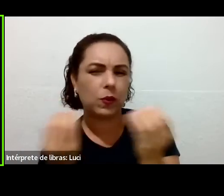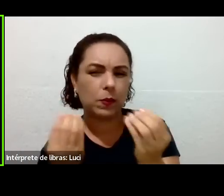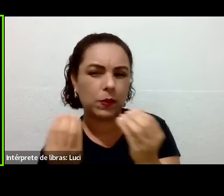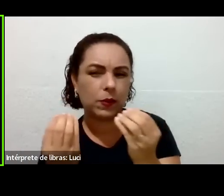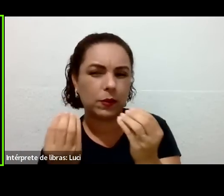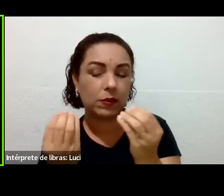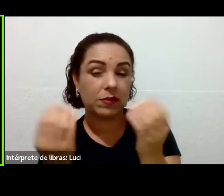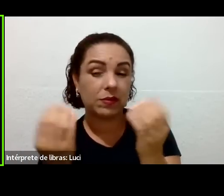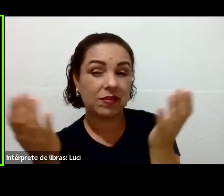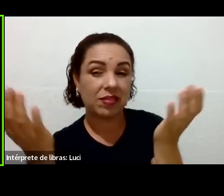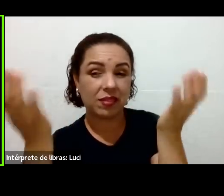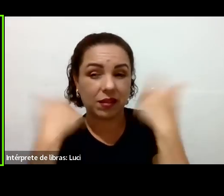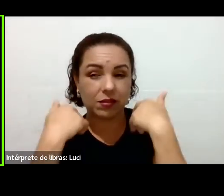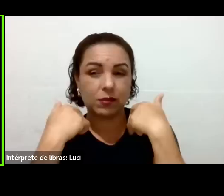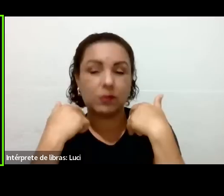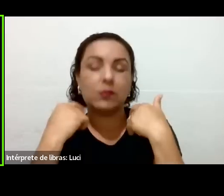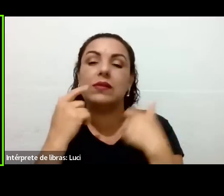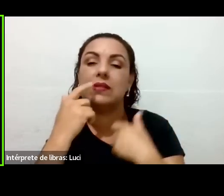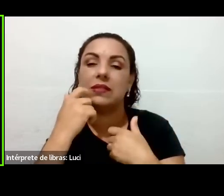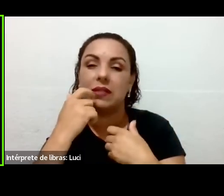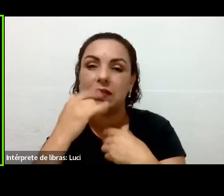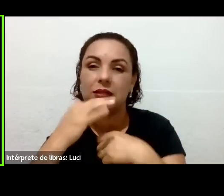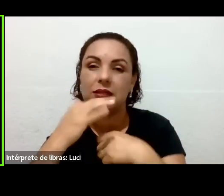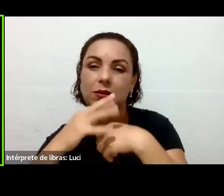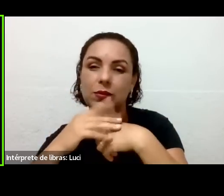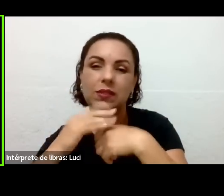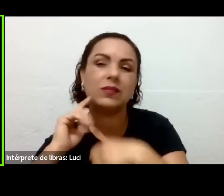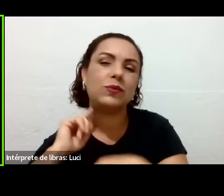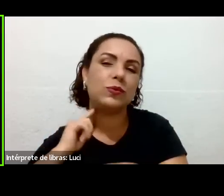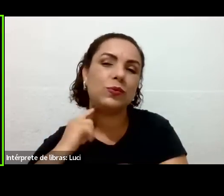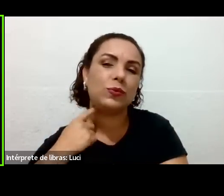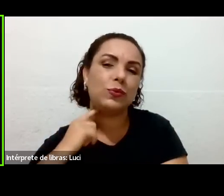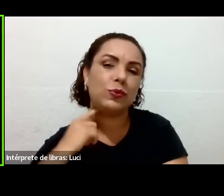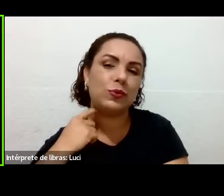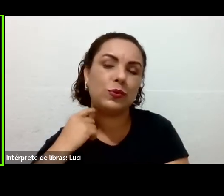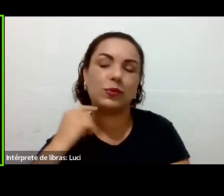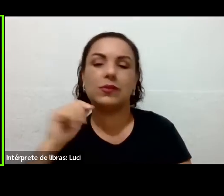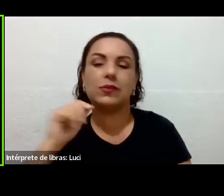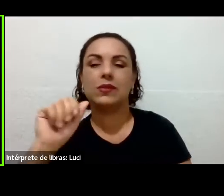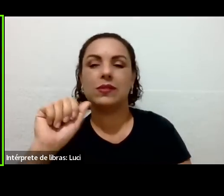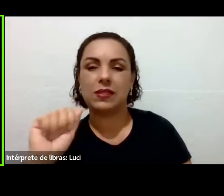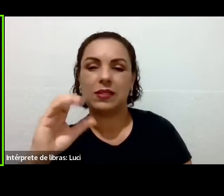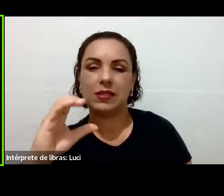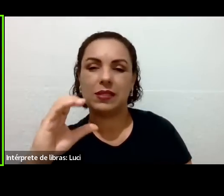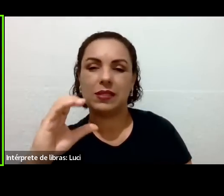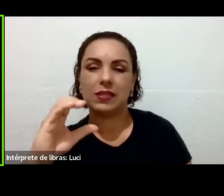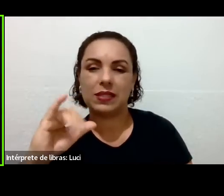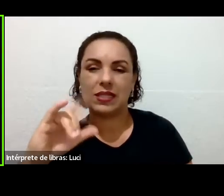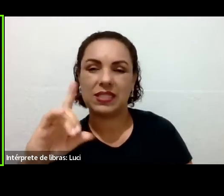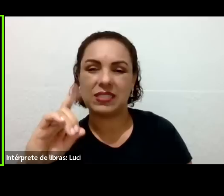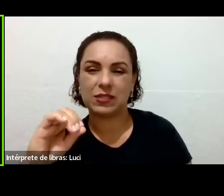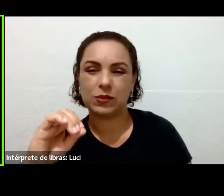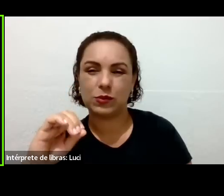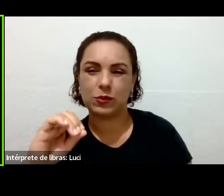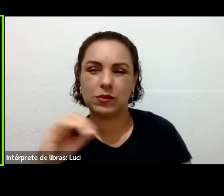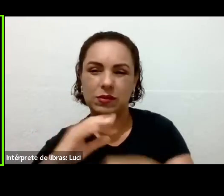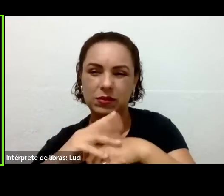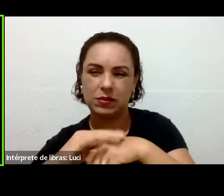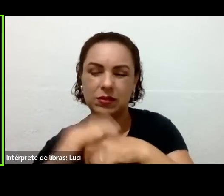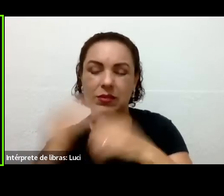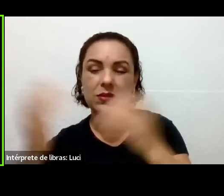ácido prolifera problemas de saúde. inclusive o cara ganhou o prêmio Nobel em 1931.